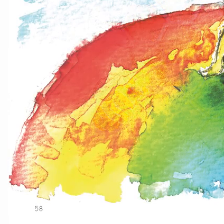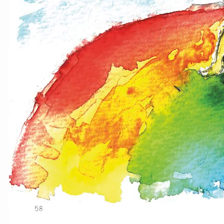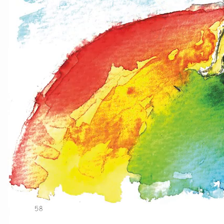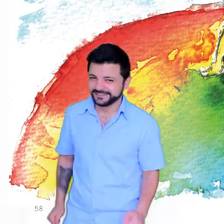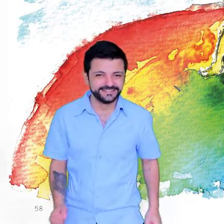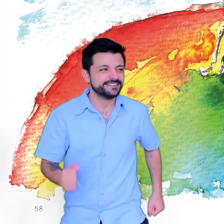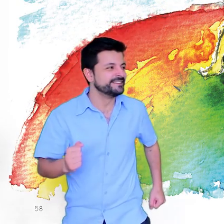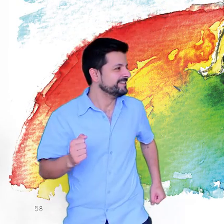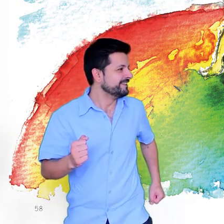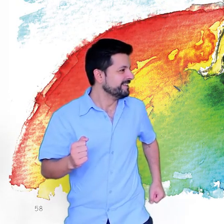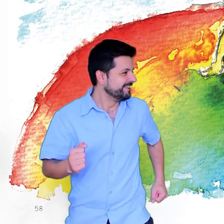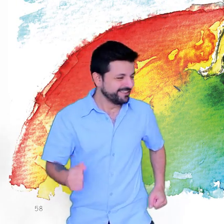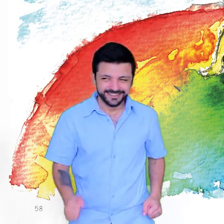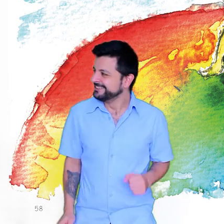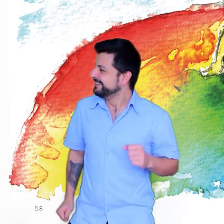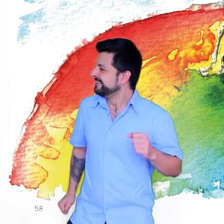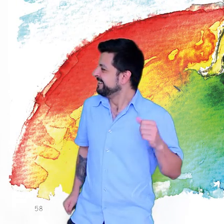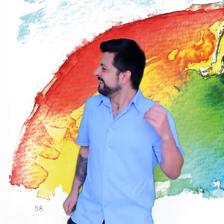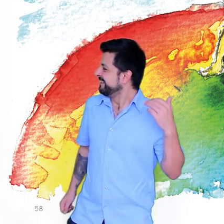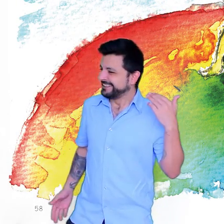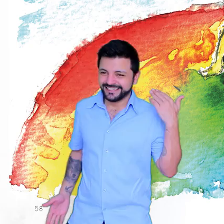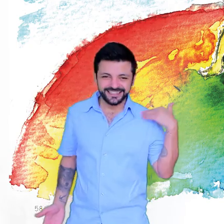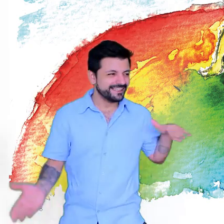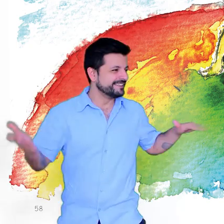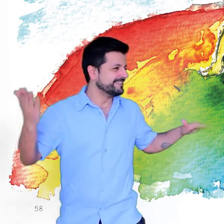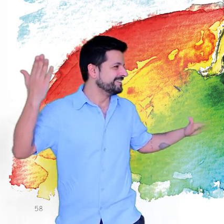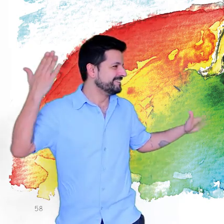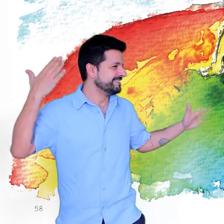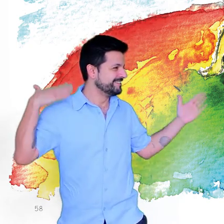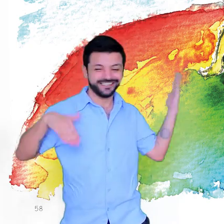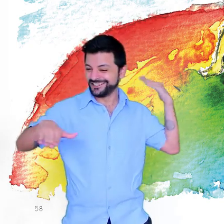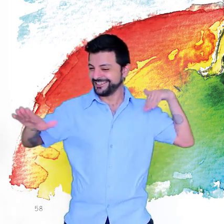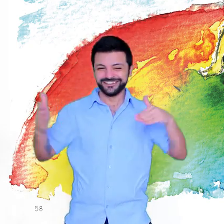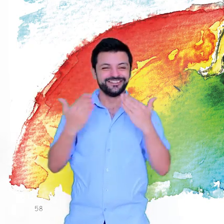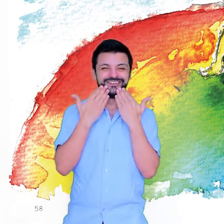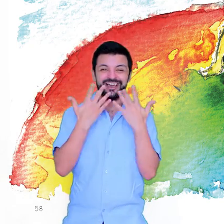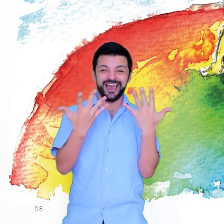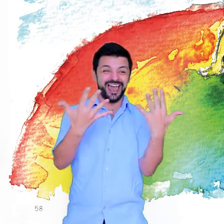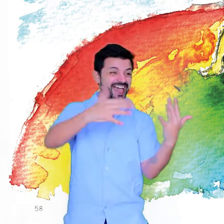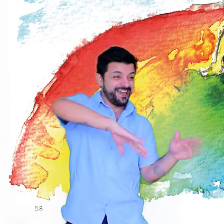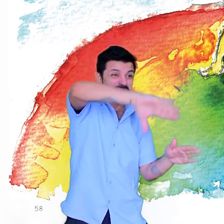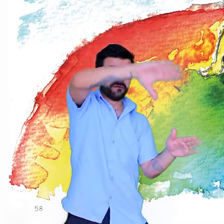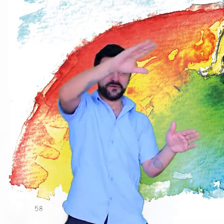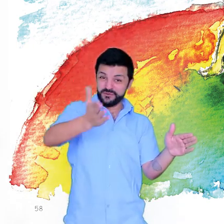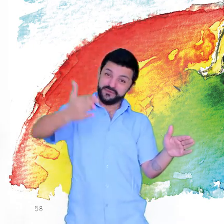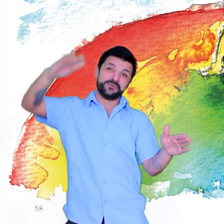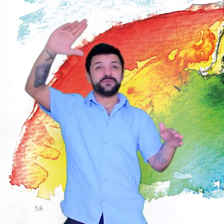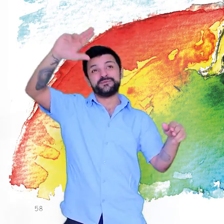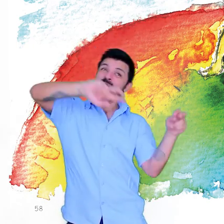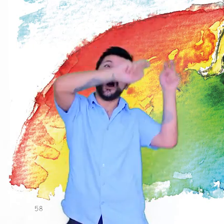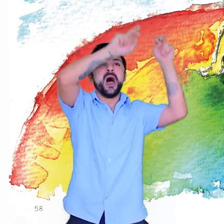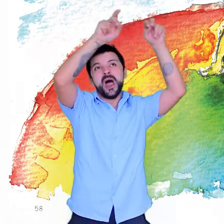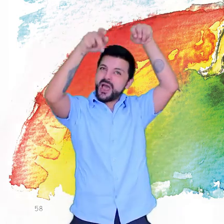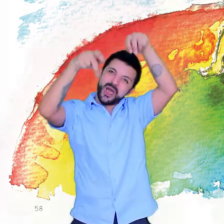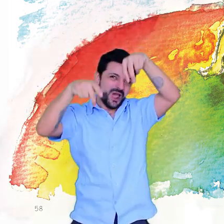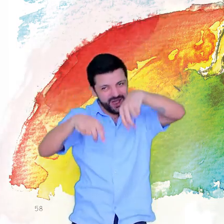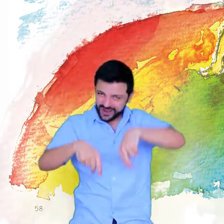Passeio Colorida montanha russa Passeio pelas cores debaixo de um guarda